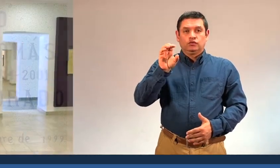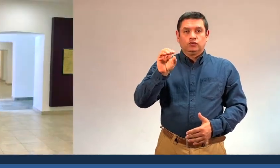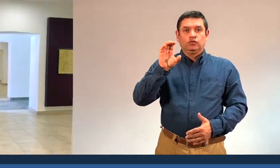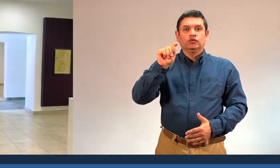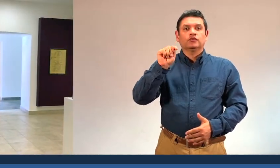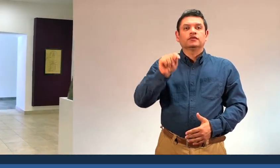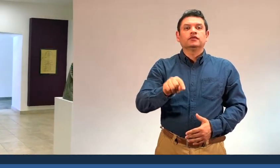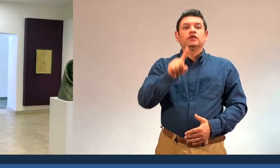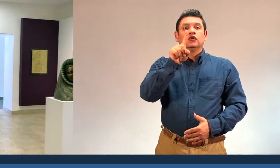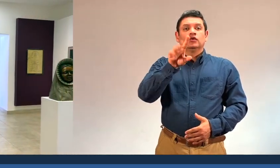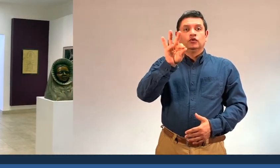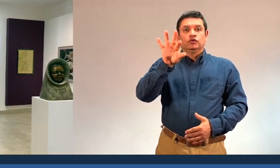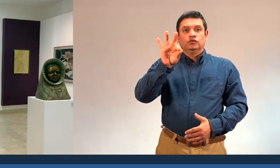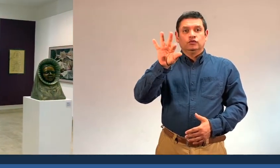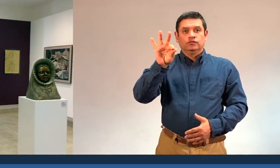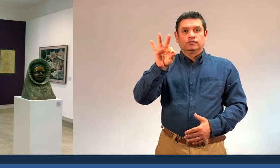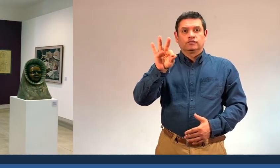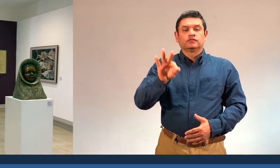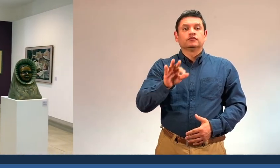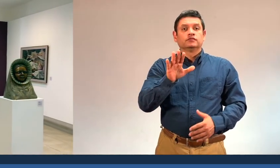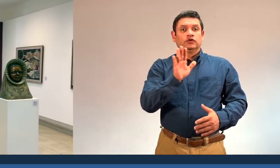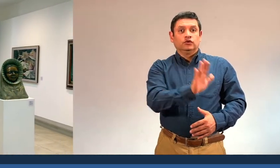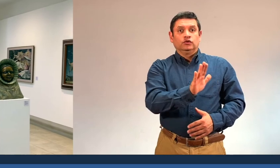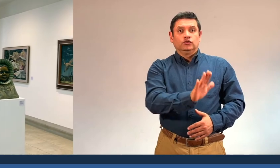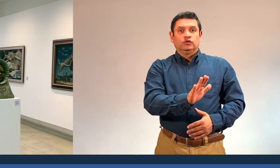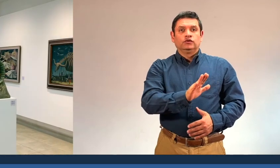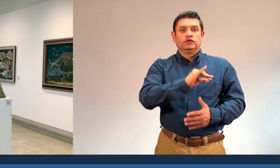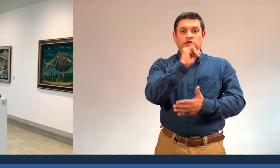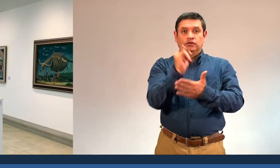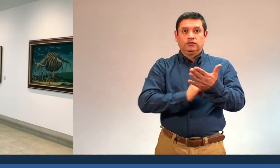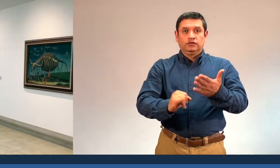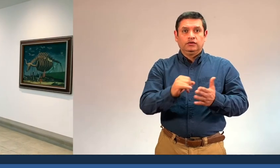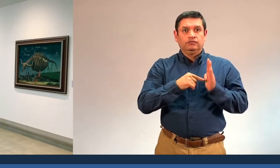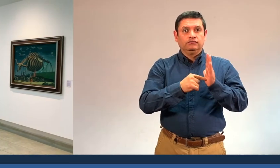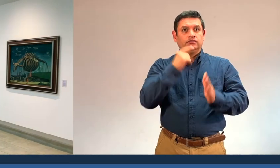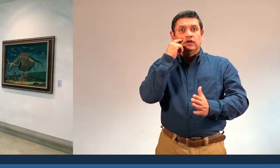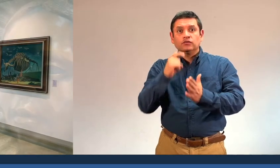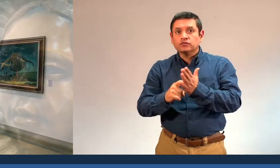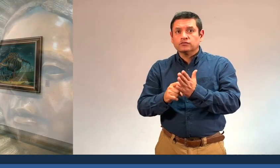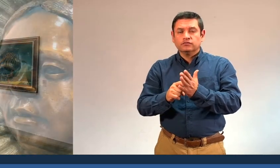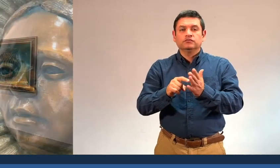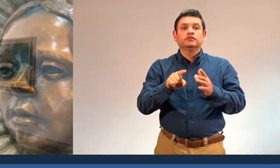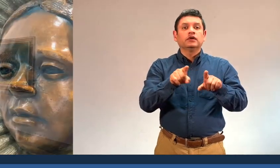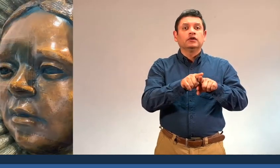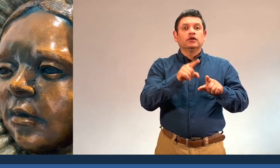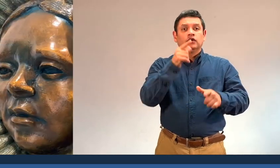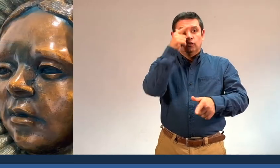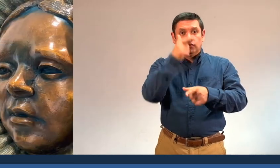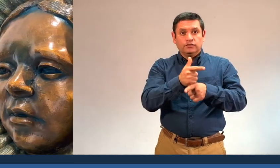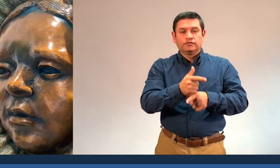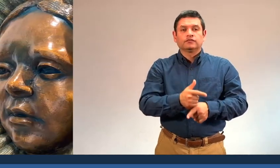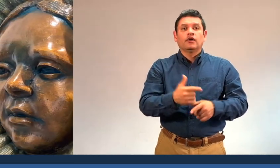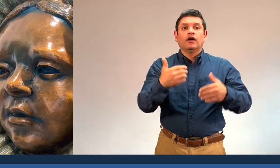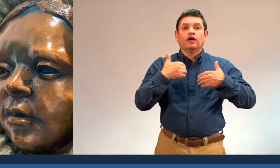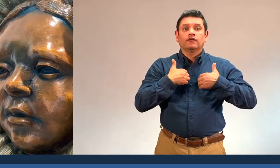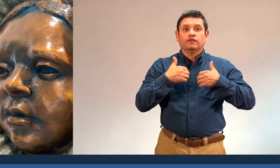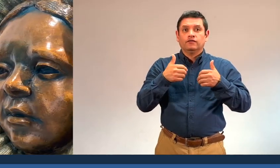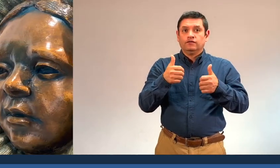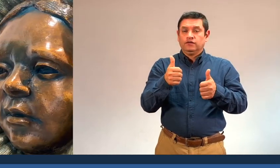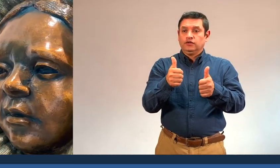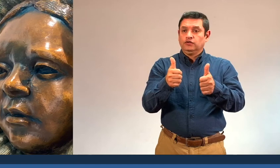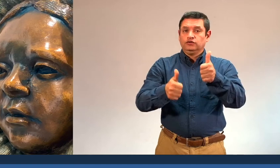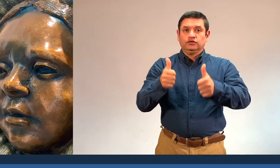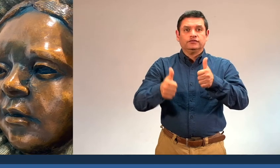The most important works of the Chávez Morado brothers are exhibited here. In addition, the museum has temporary halls dedicated to show